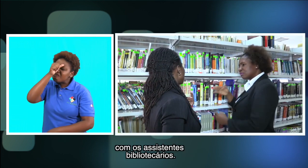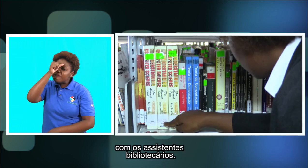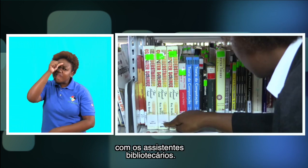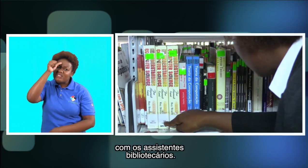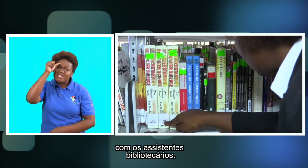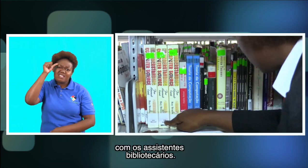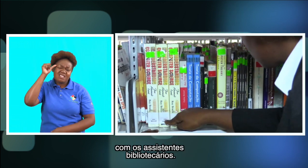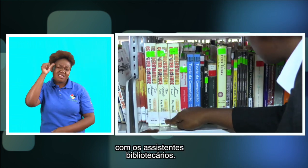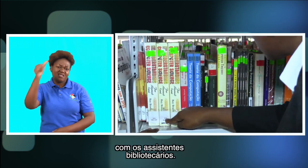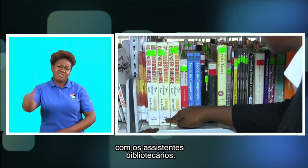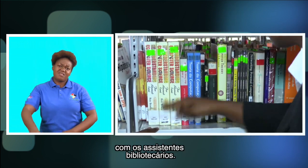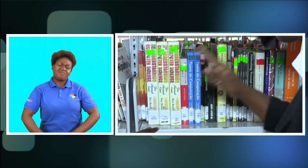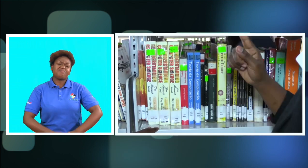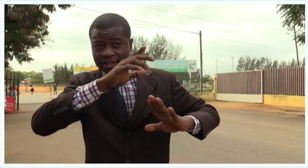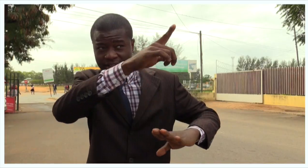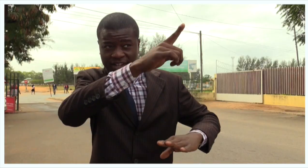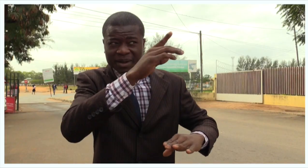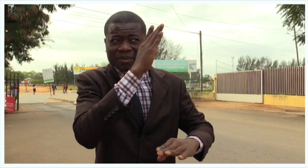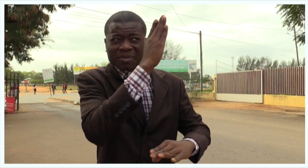assistentes bibliotecários.